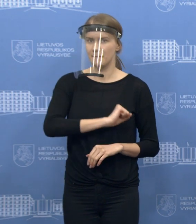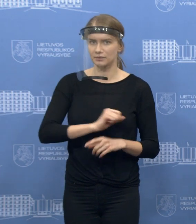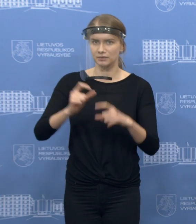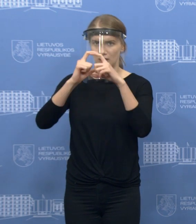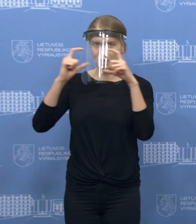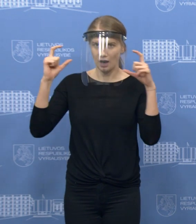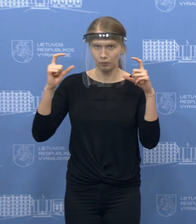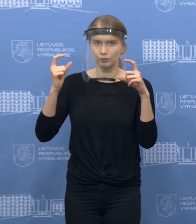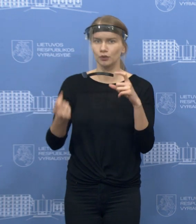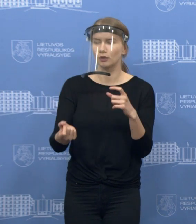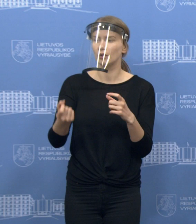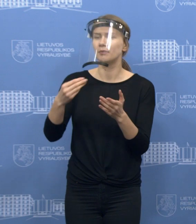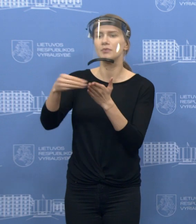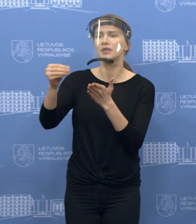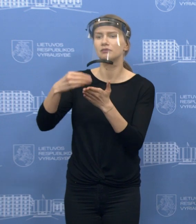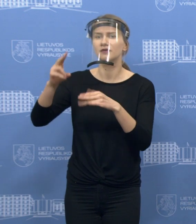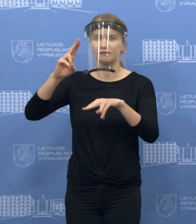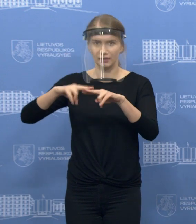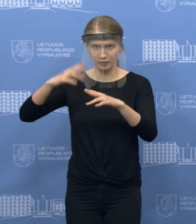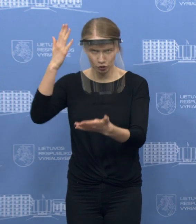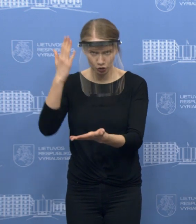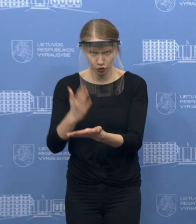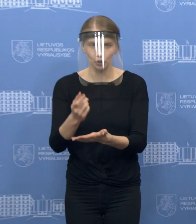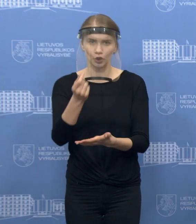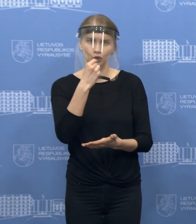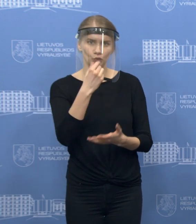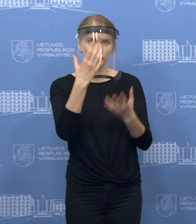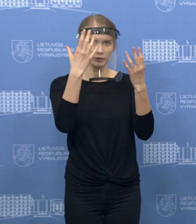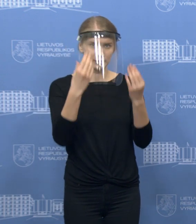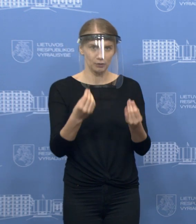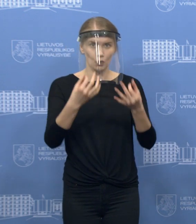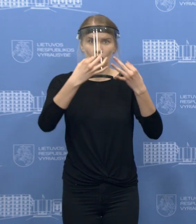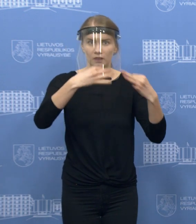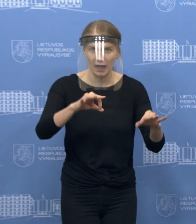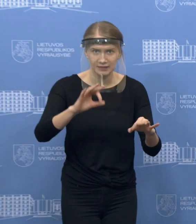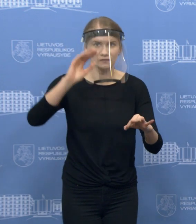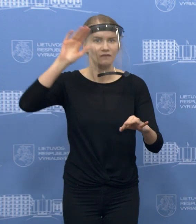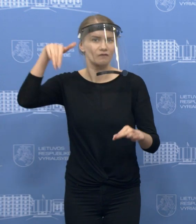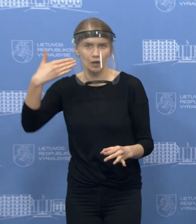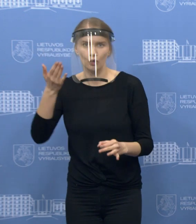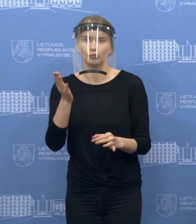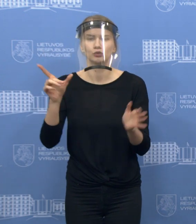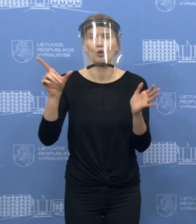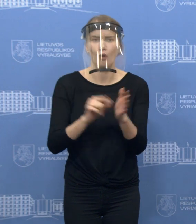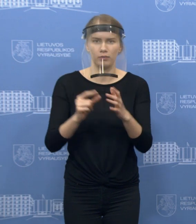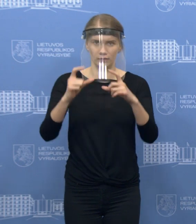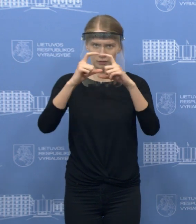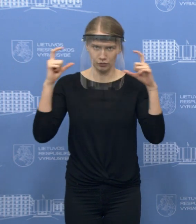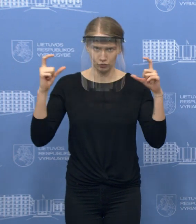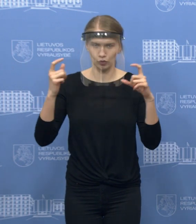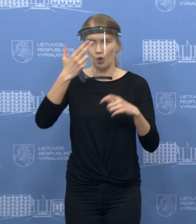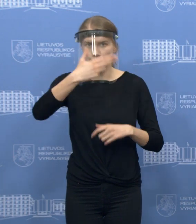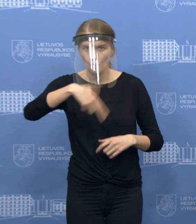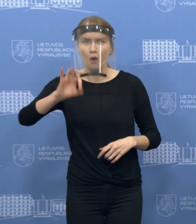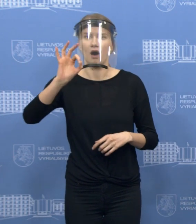atsiranda šalyje ir mes palikom dar porą dienų, kad būtų galima įsigyti. Bet vėlgi, lygiai taip pat, kalbame apie